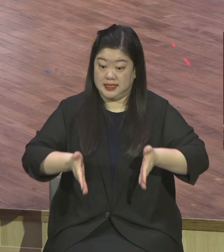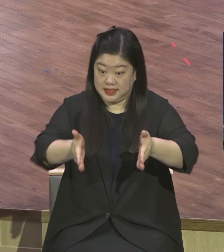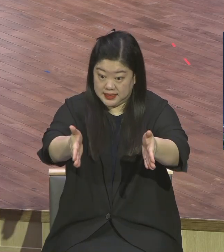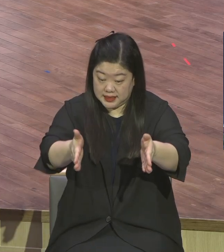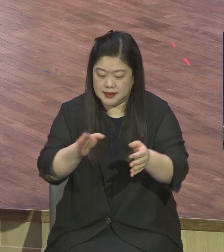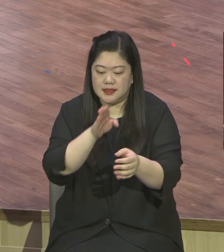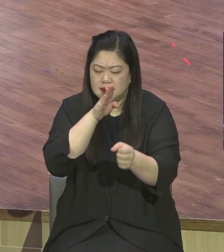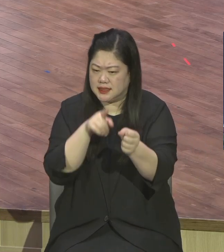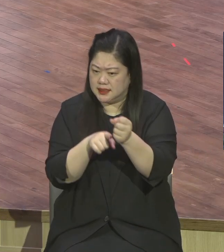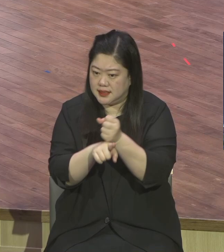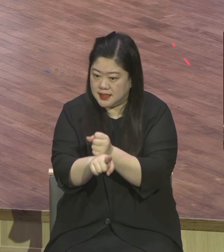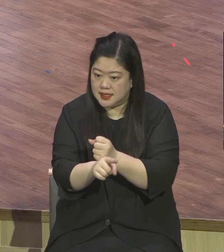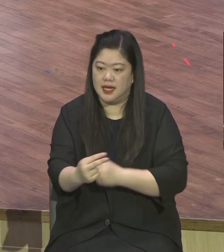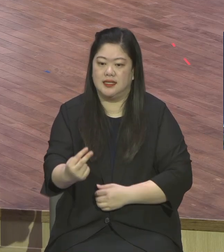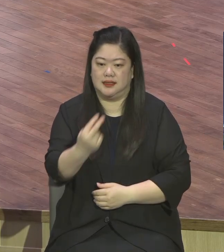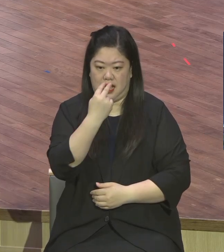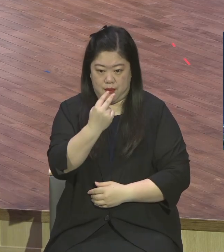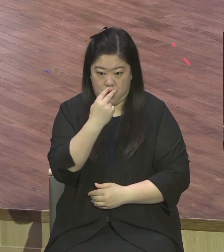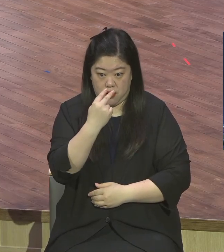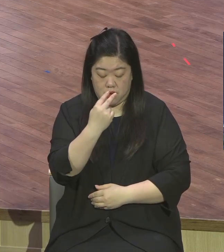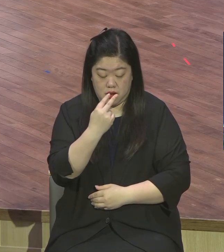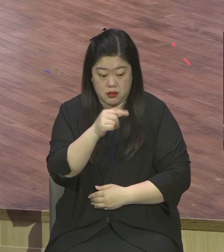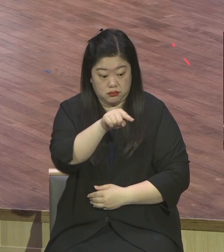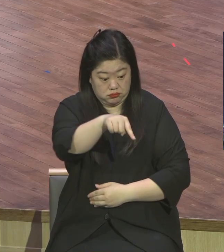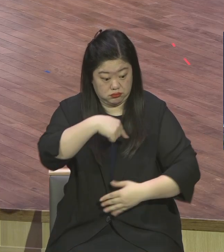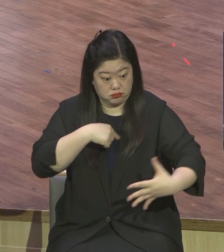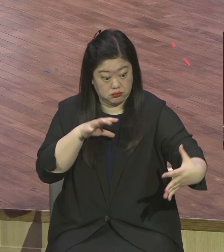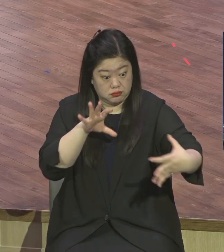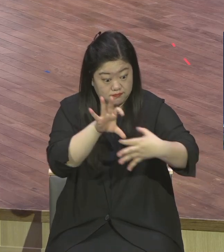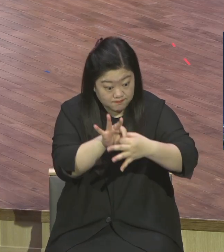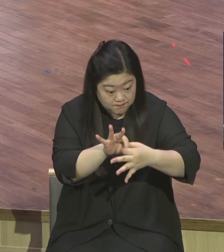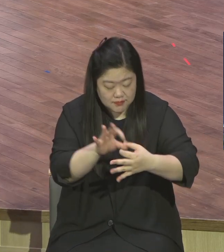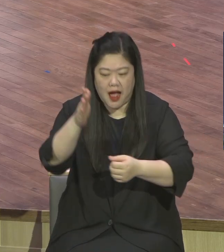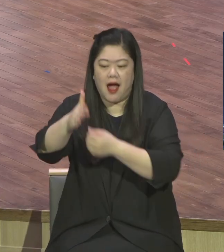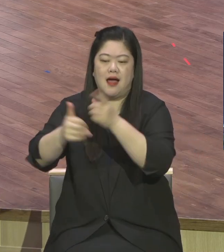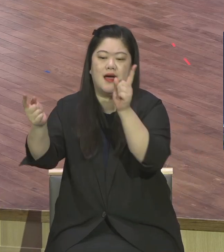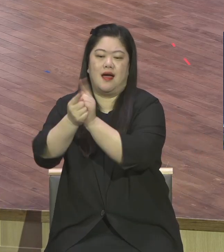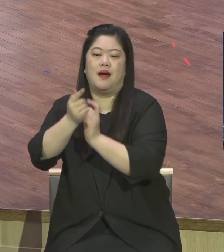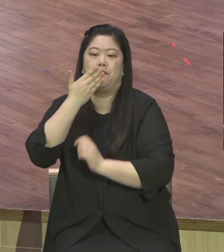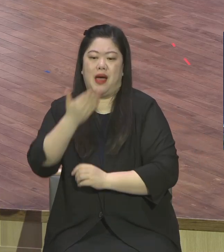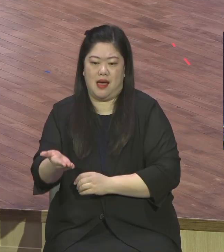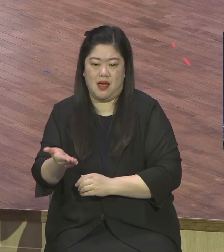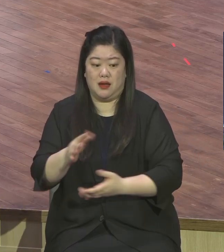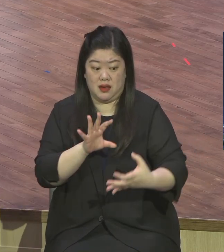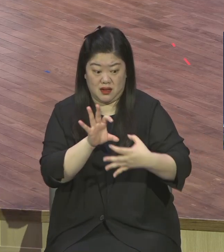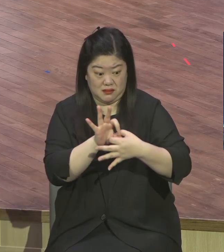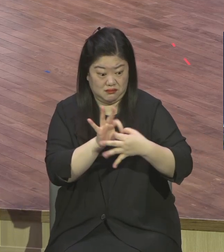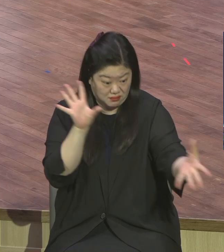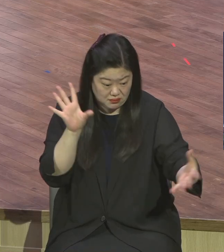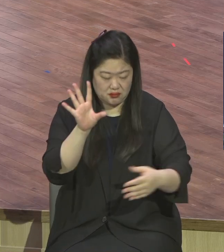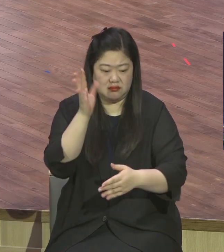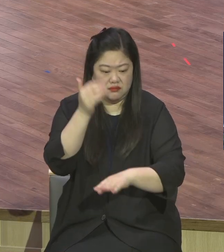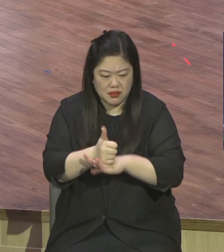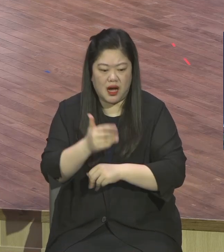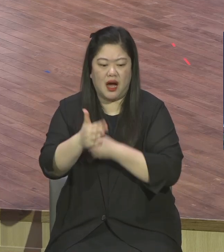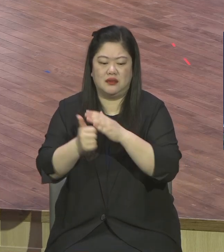아멘 하나님이 세상을 이처럼 사랑하사 독생자를 주었으니 인자를 믿는 자마다 멸망치 않고